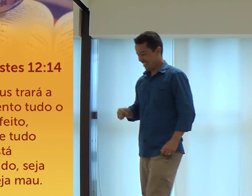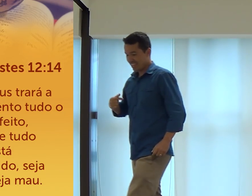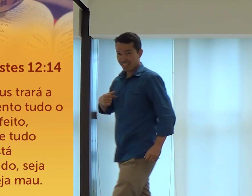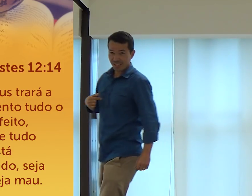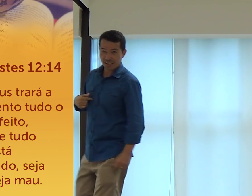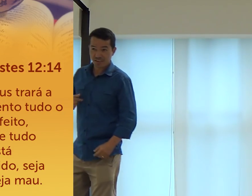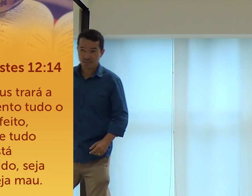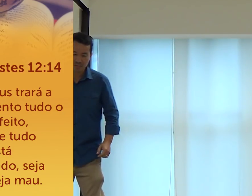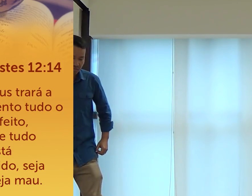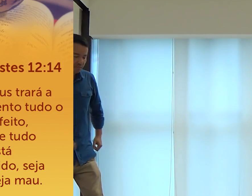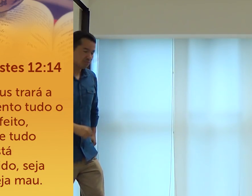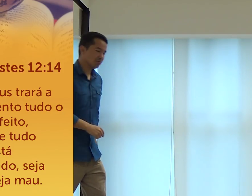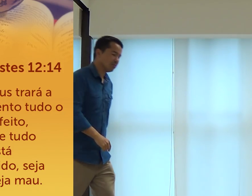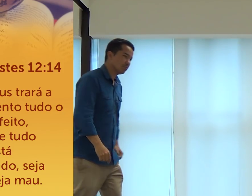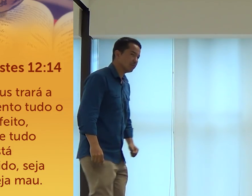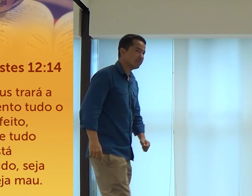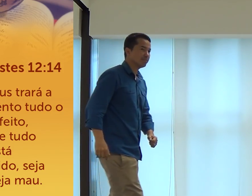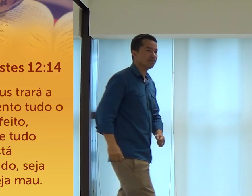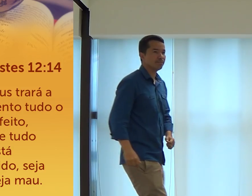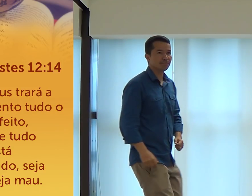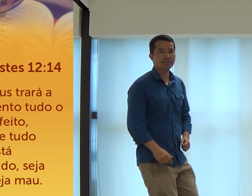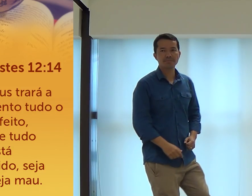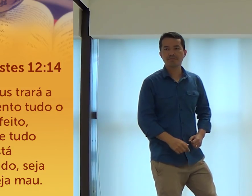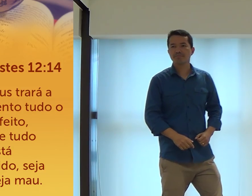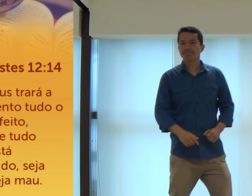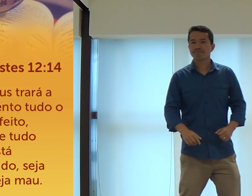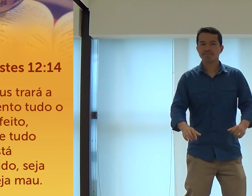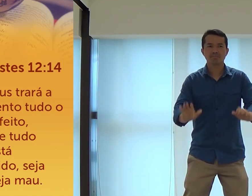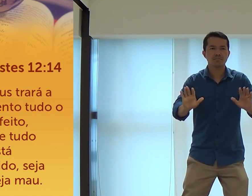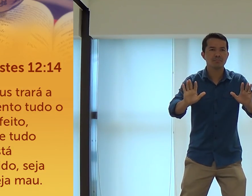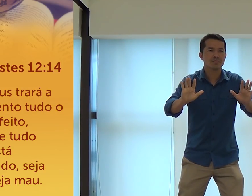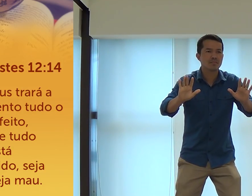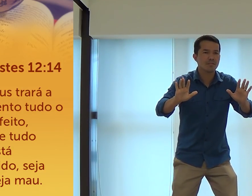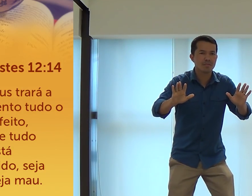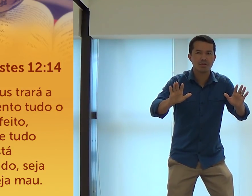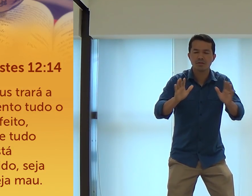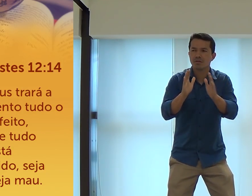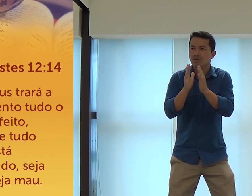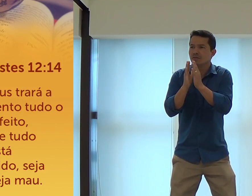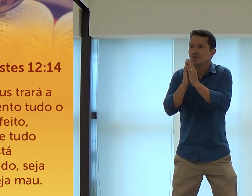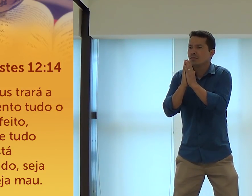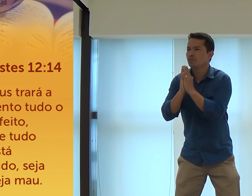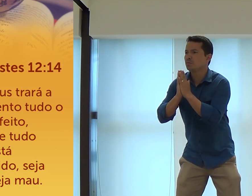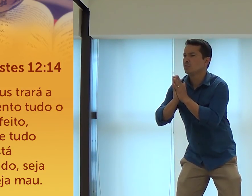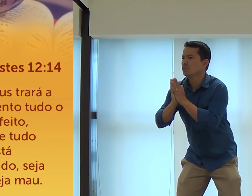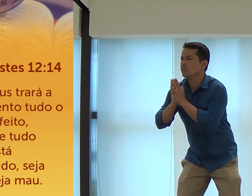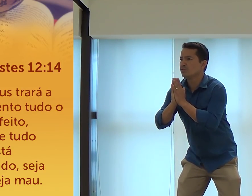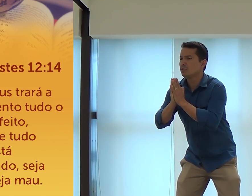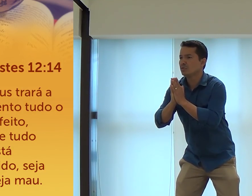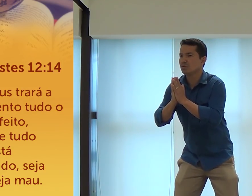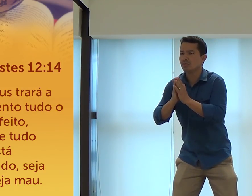rei Salomão. É como se ele estivesse vindo ali. Olha, gente. Por favor.